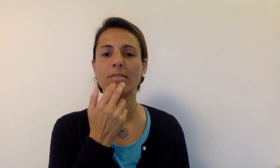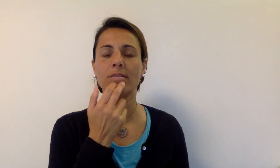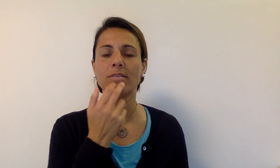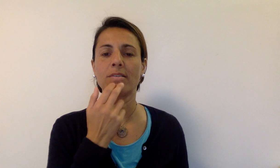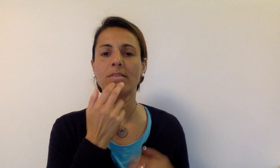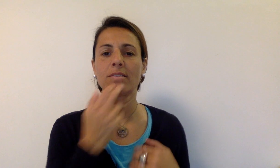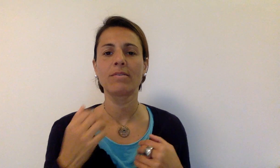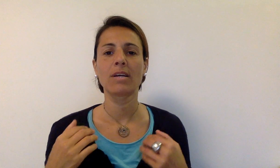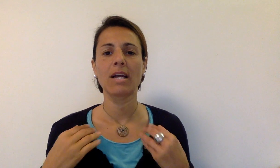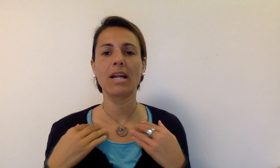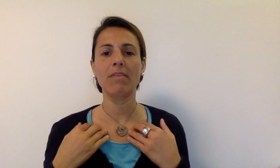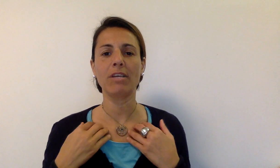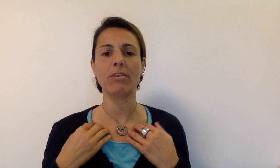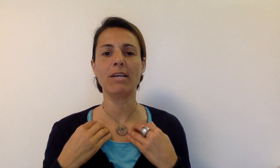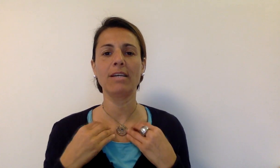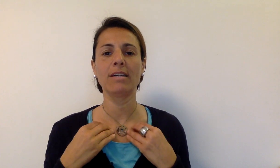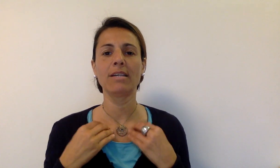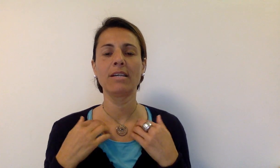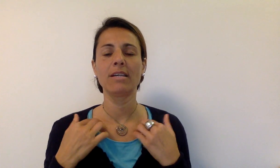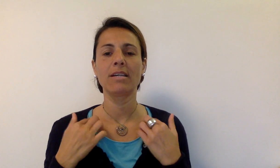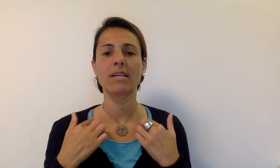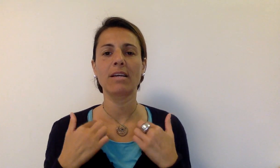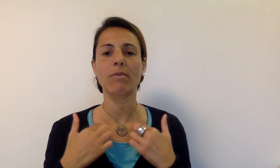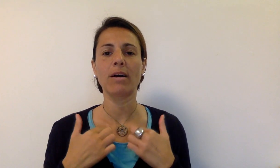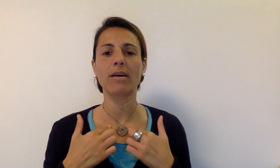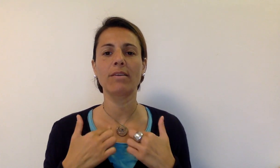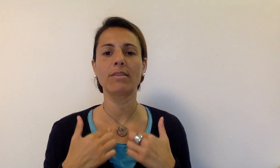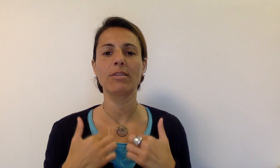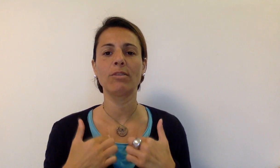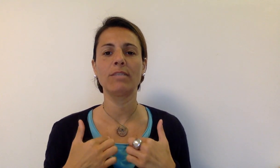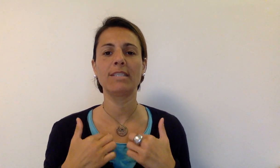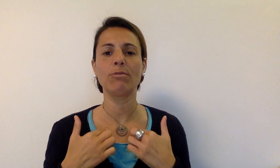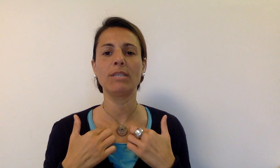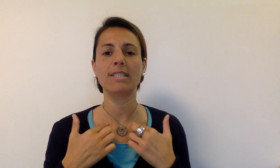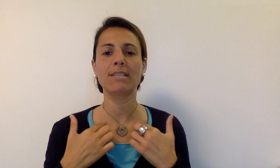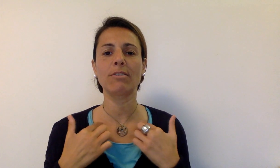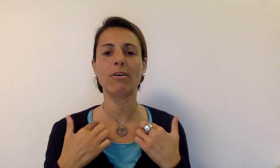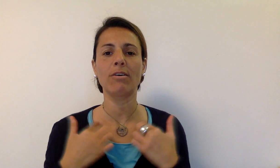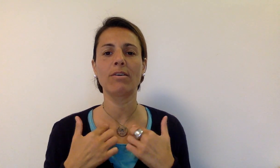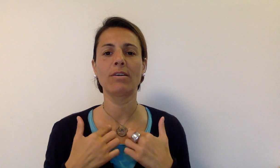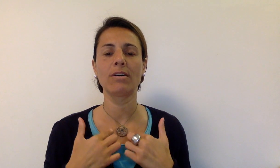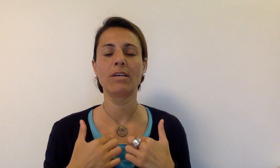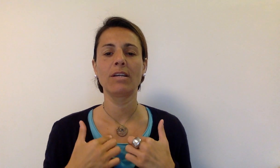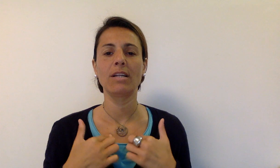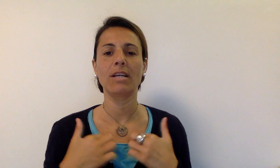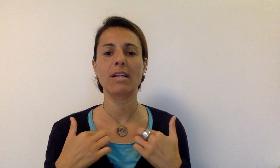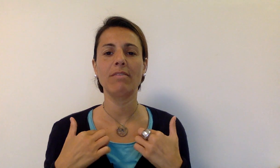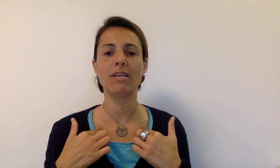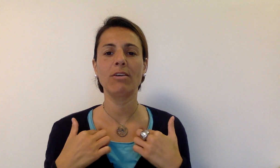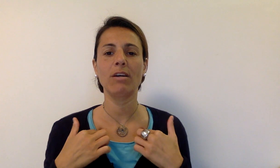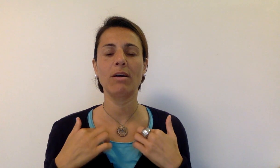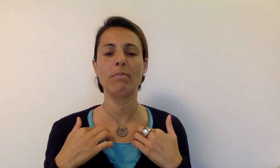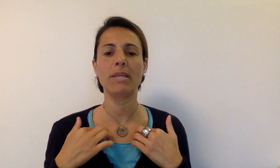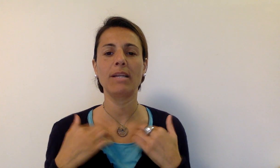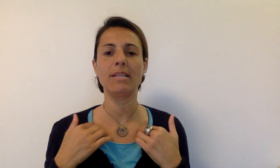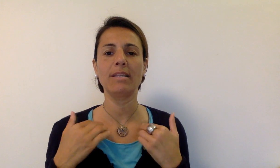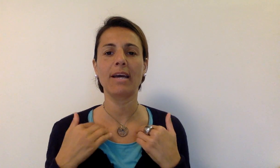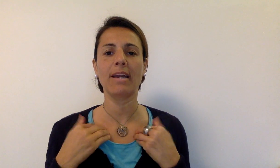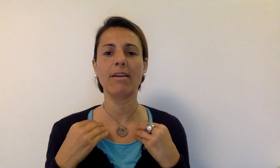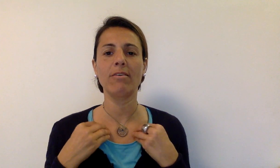Clavicole Che qua dove si uniscono le clavicole appena all'interno